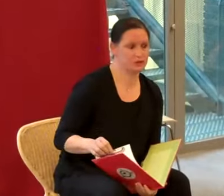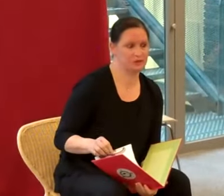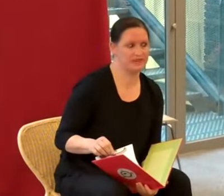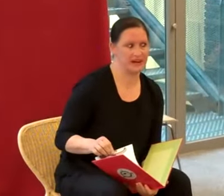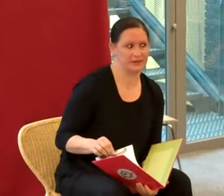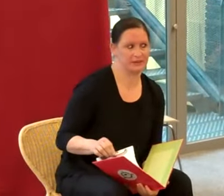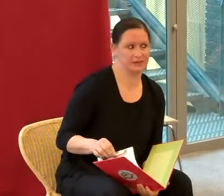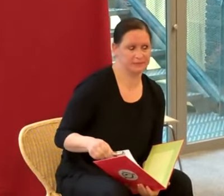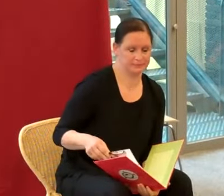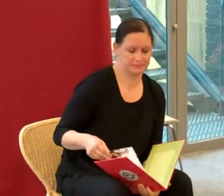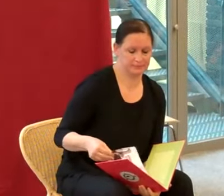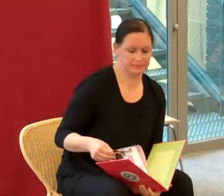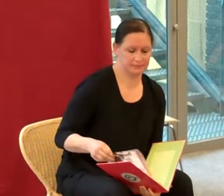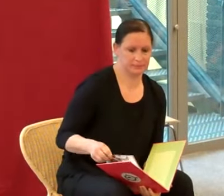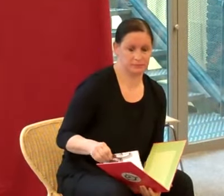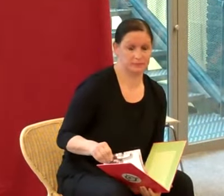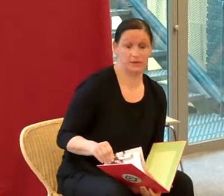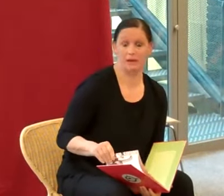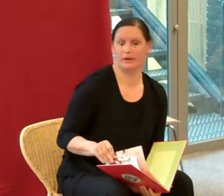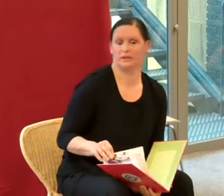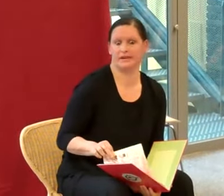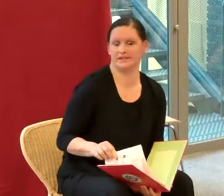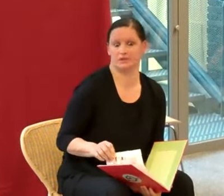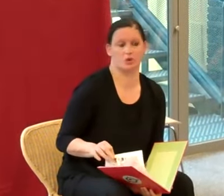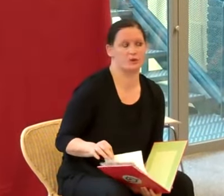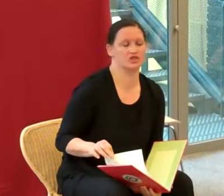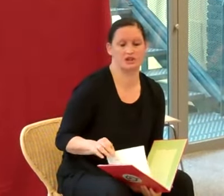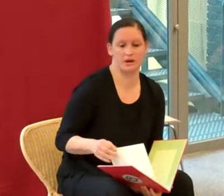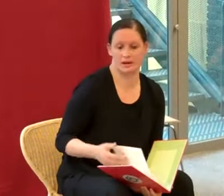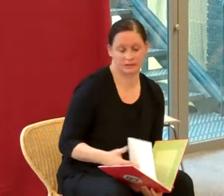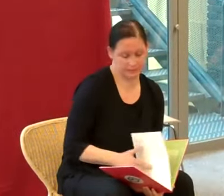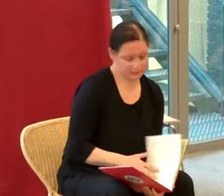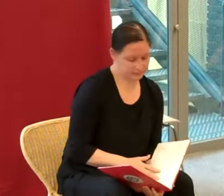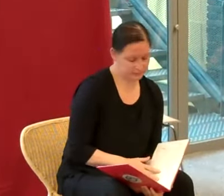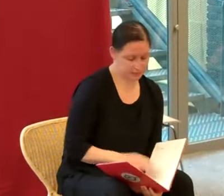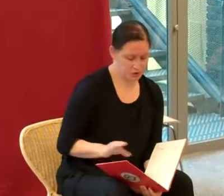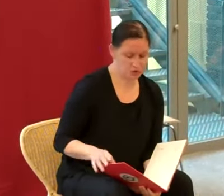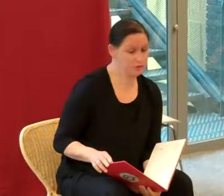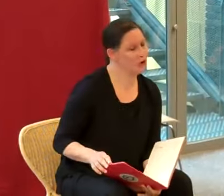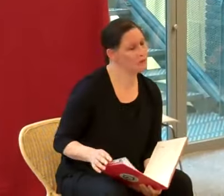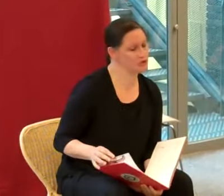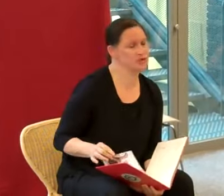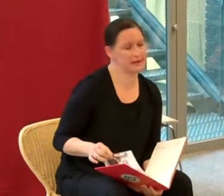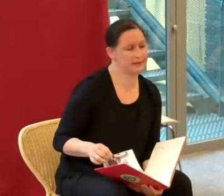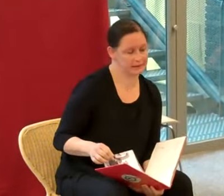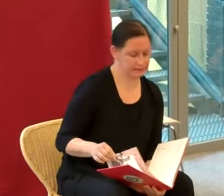de dinde, c'est ce qu'on mange à Noël, souvent on mange de la dinde.